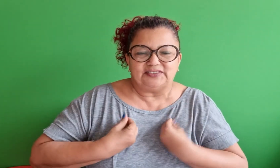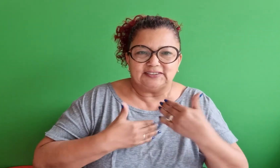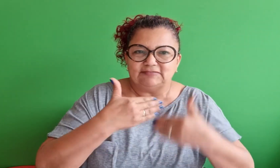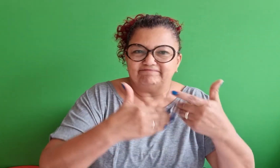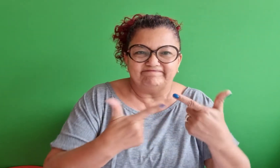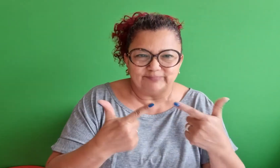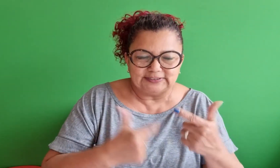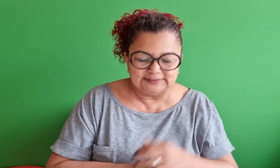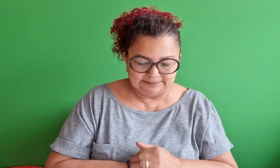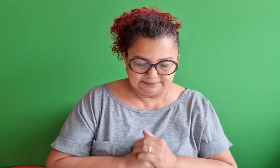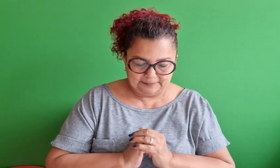não há salvação.